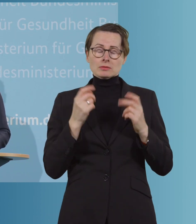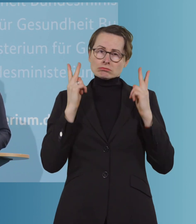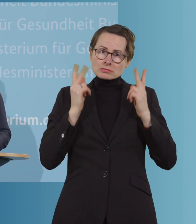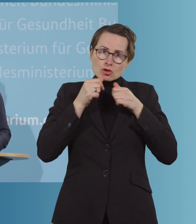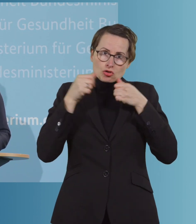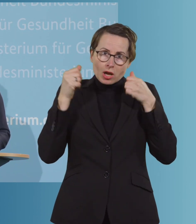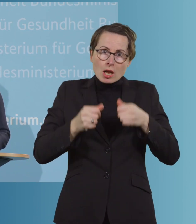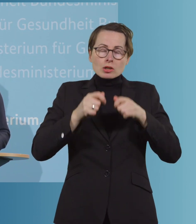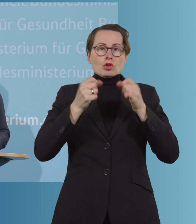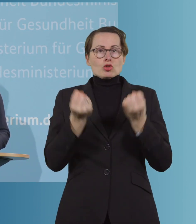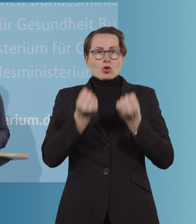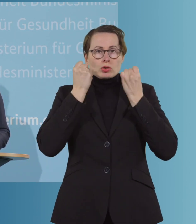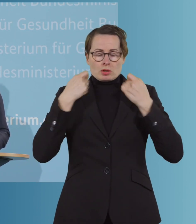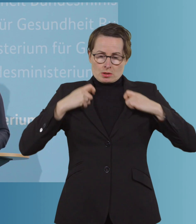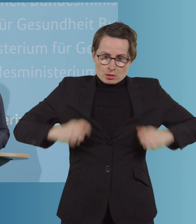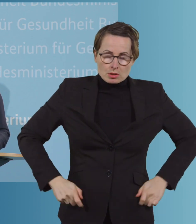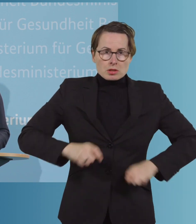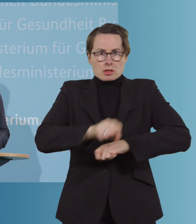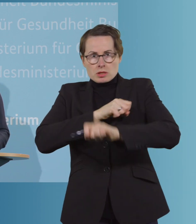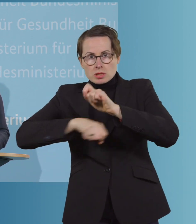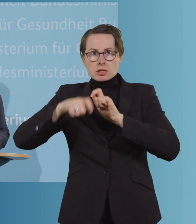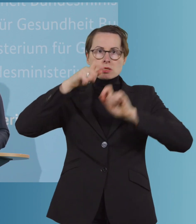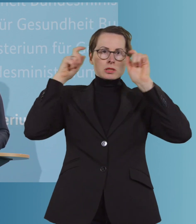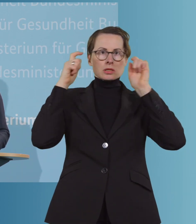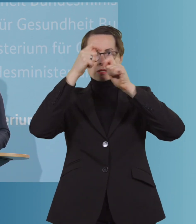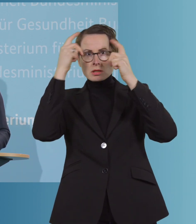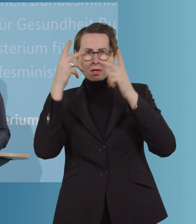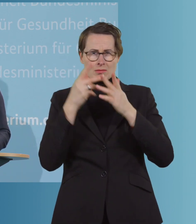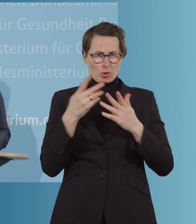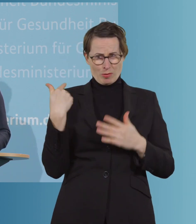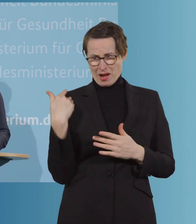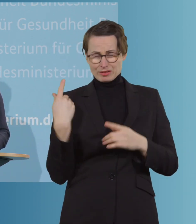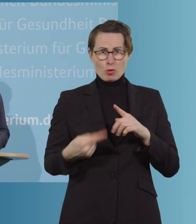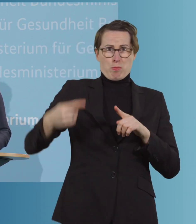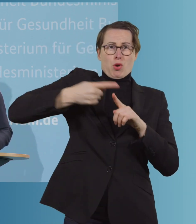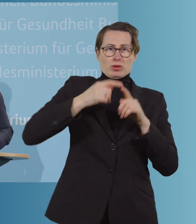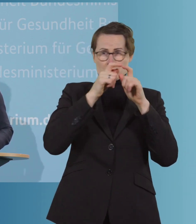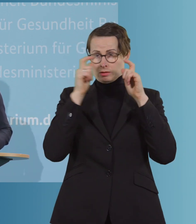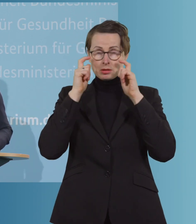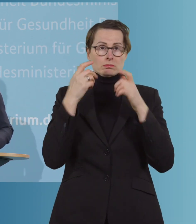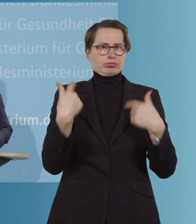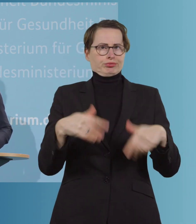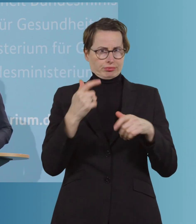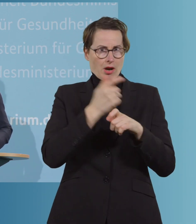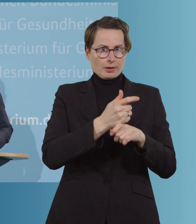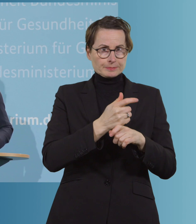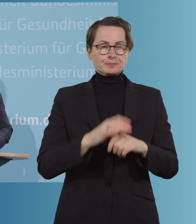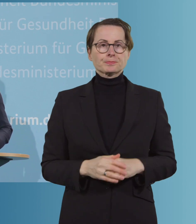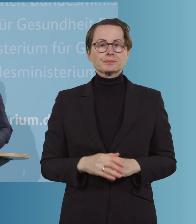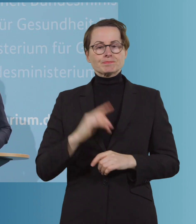mit körperlichen Belastungen, etwa was die Schutzausrüstung angeht, arbeiten können. Als Gesellschaft sind wir dankbar